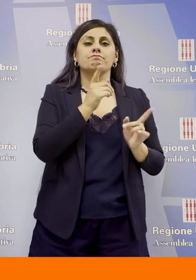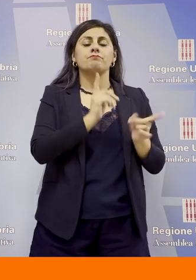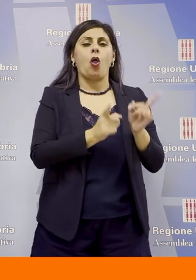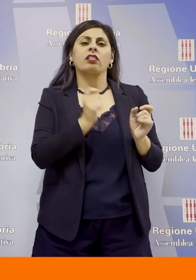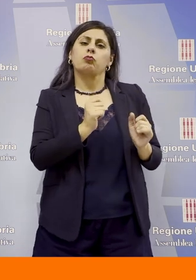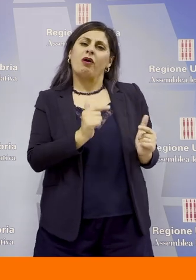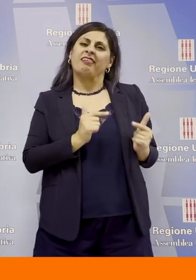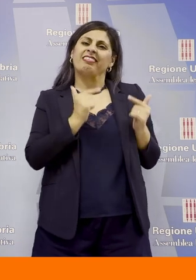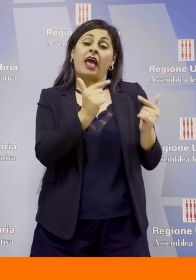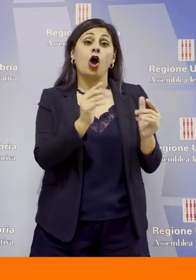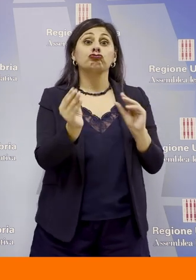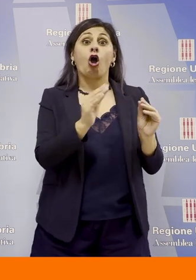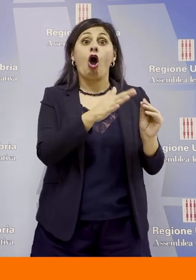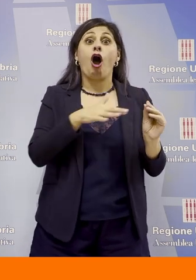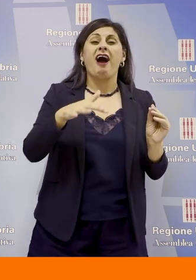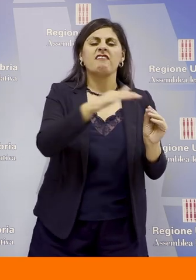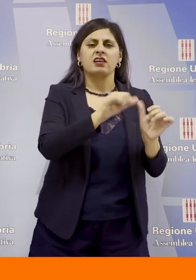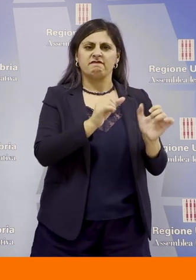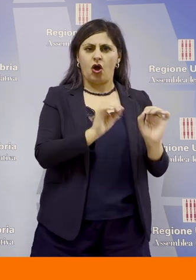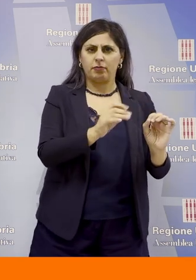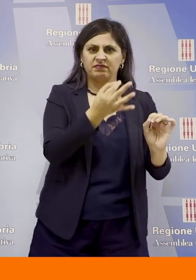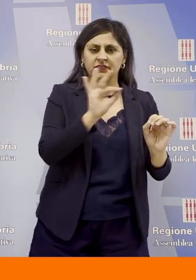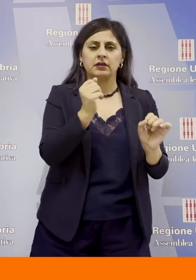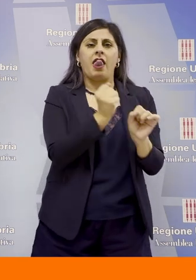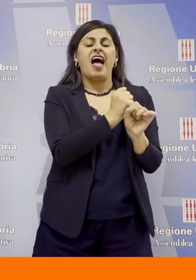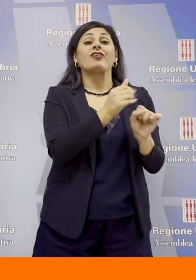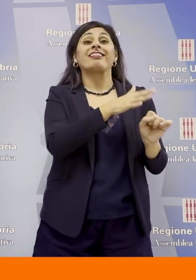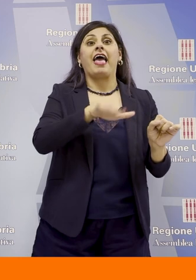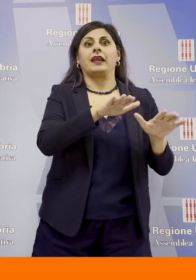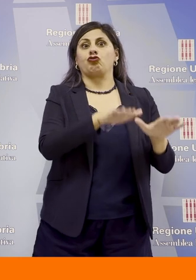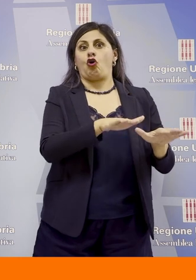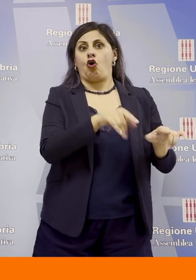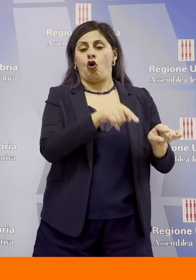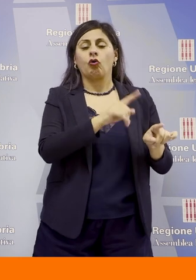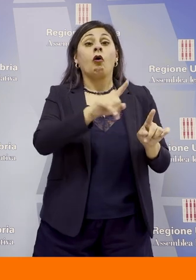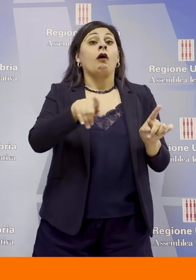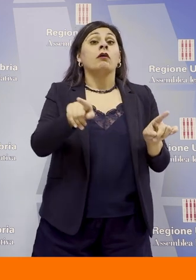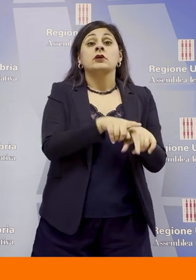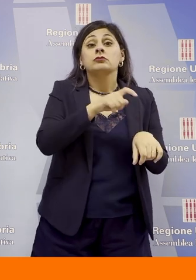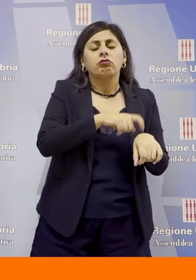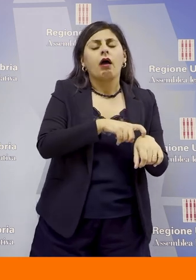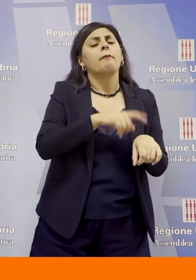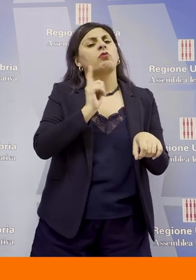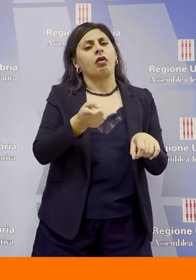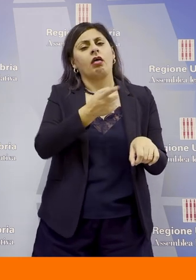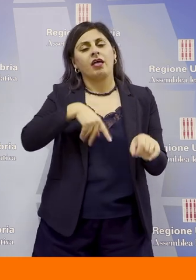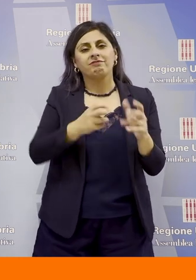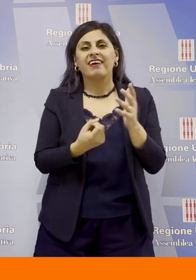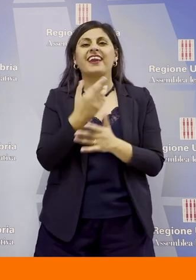assicurare ai nostri giovani formazione e lavoro sul nostro territorio ma nello stesso tempo dobbiamo creare una regione a